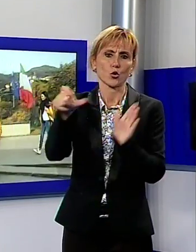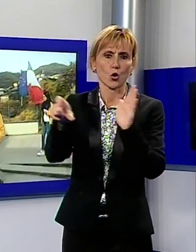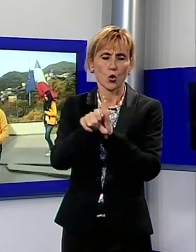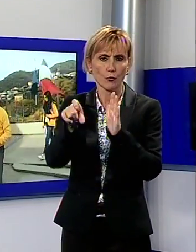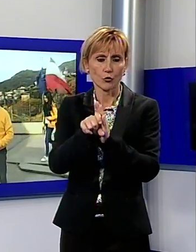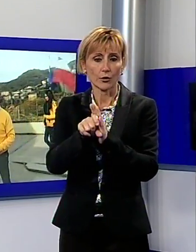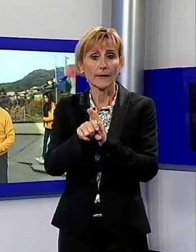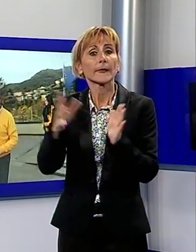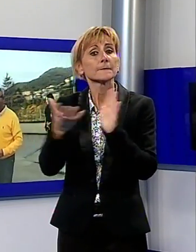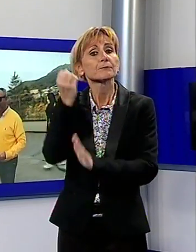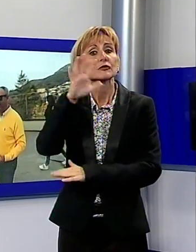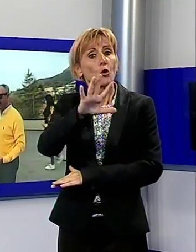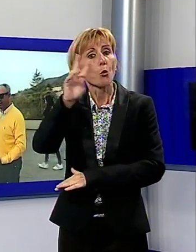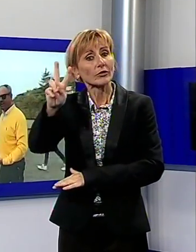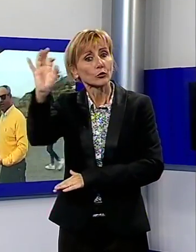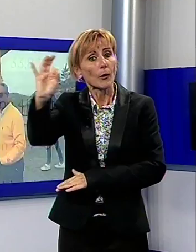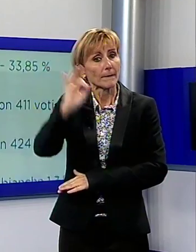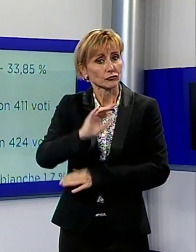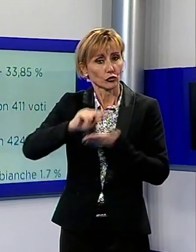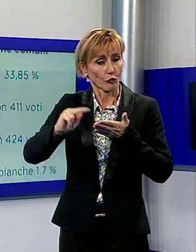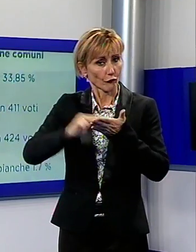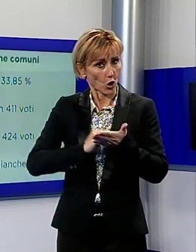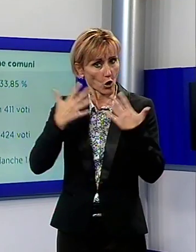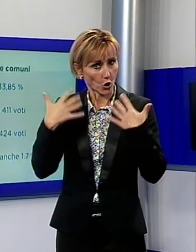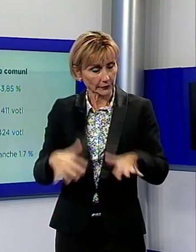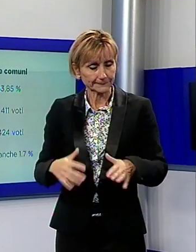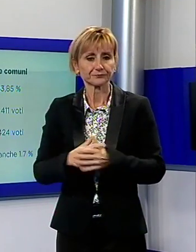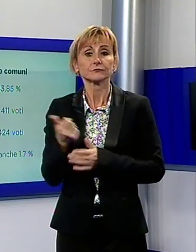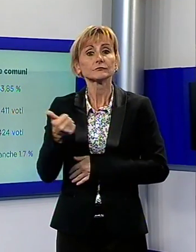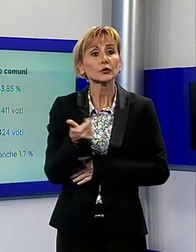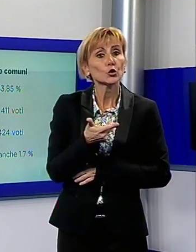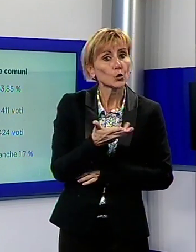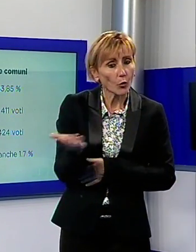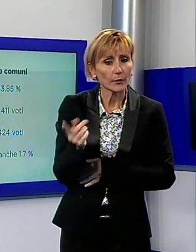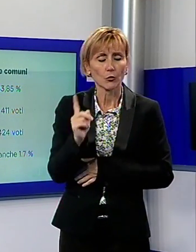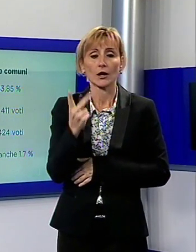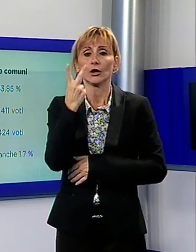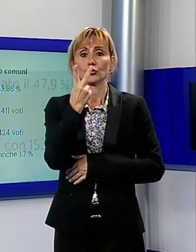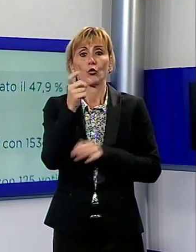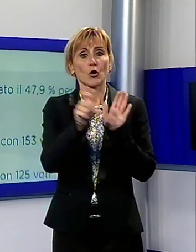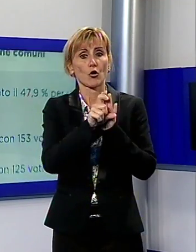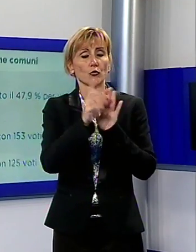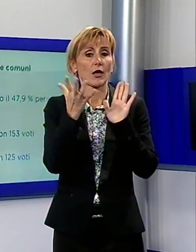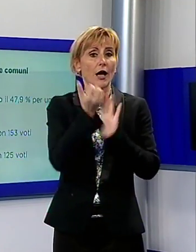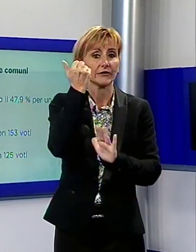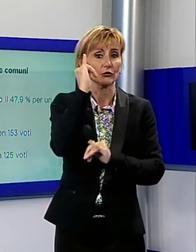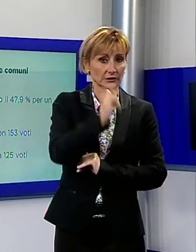non fosse stata certo nettissima. I numeri nudi e crudi sono che in due comuni ha vinto il sì e in uno ha vinto il no,